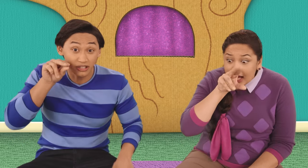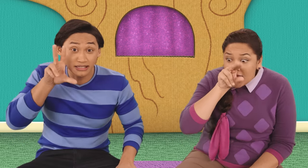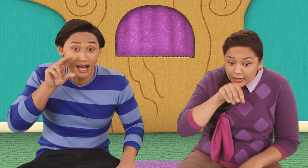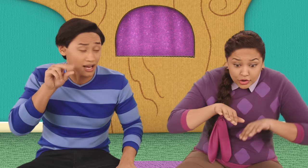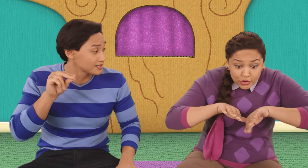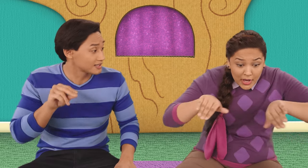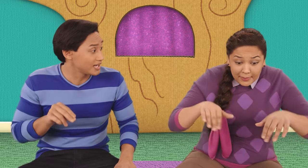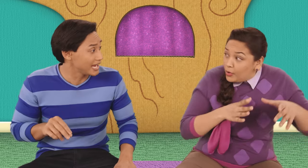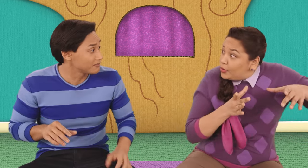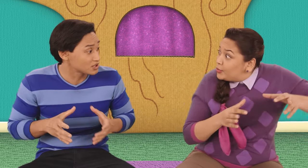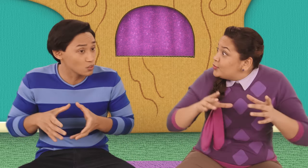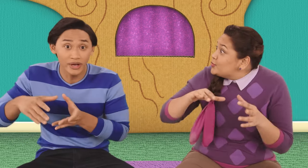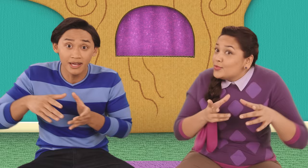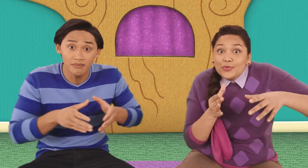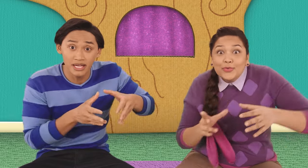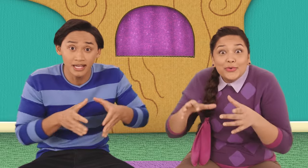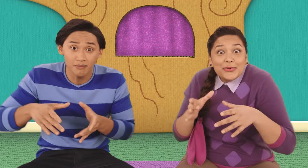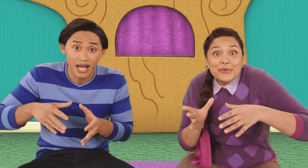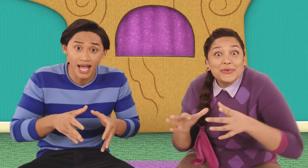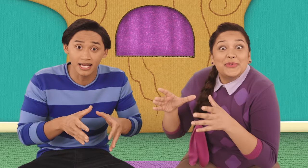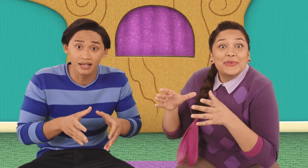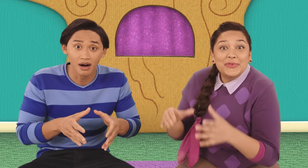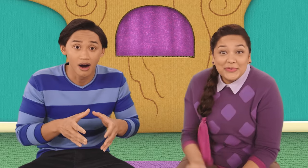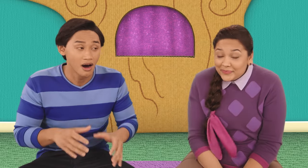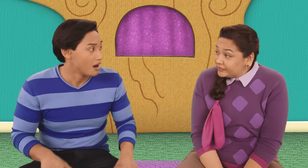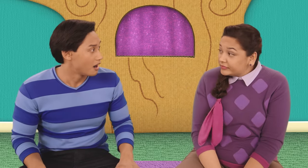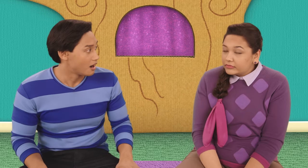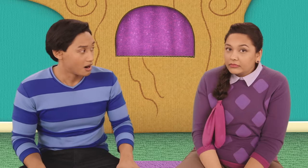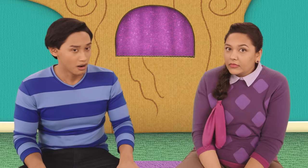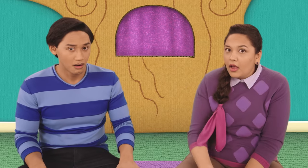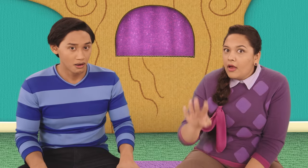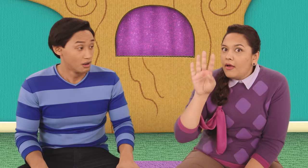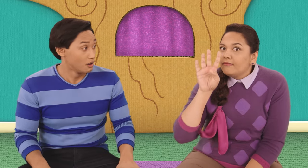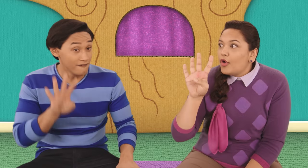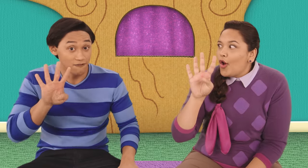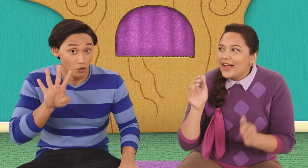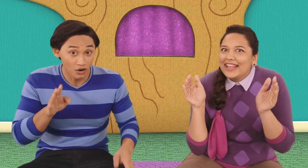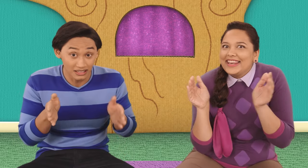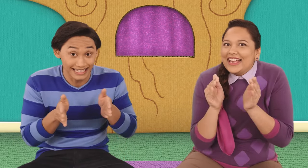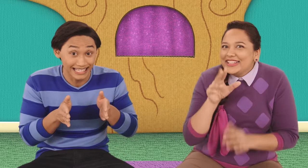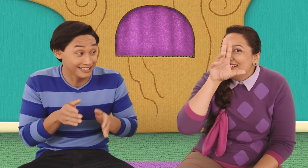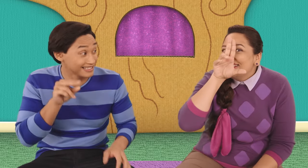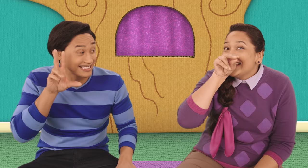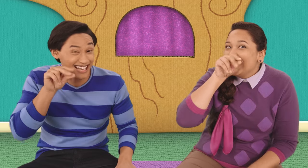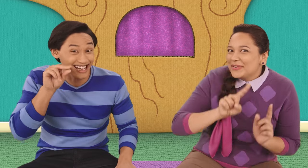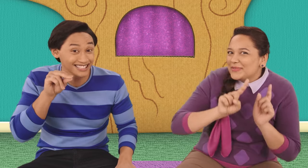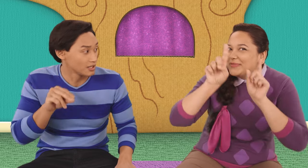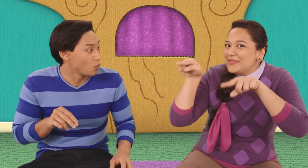patitos volvieron nadando al lugar. ¡Oh! Cuatro pequeños patitos